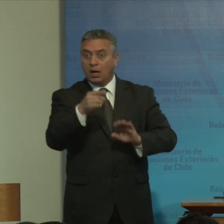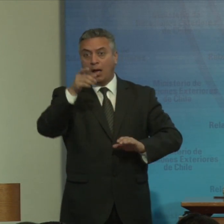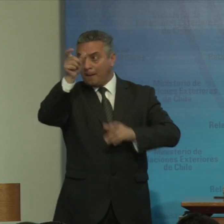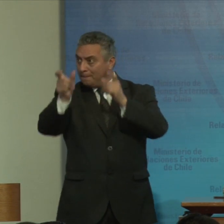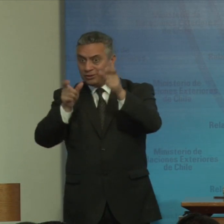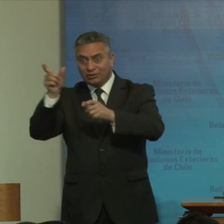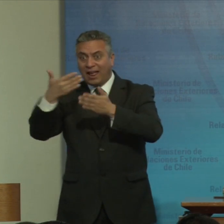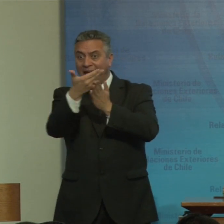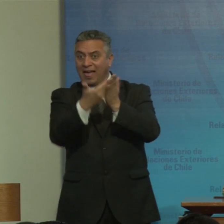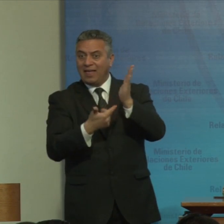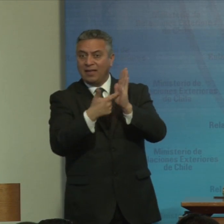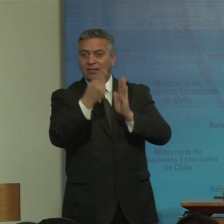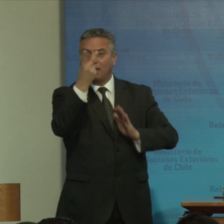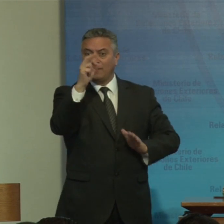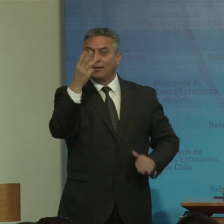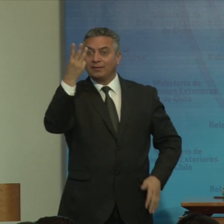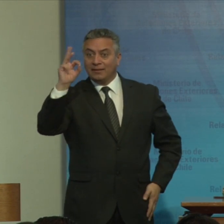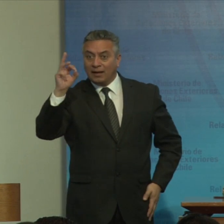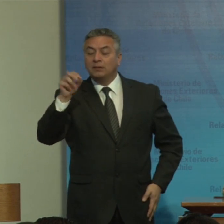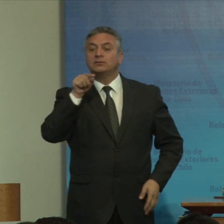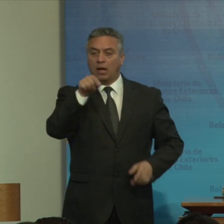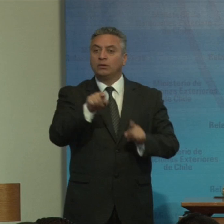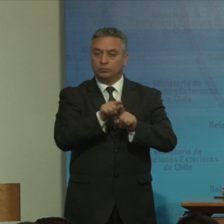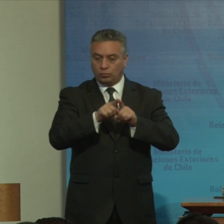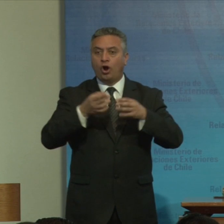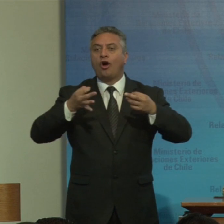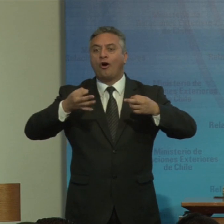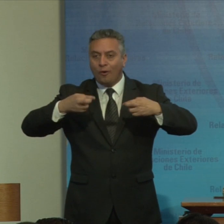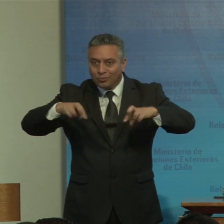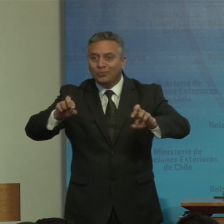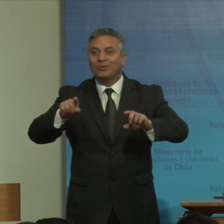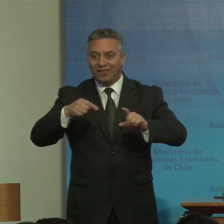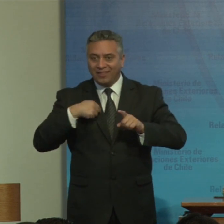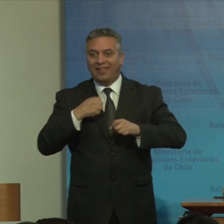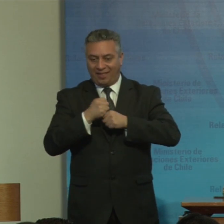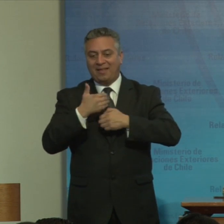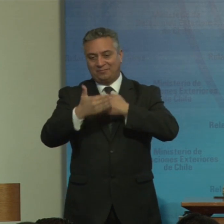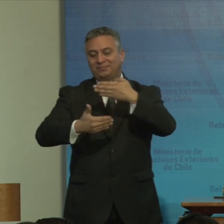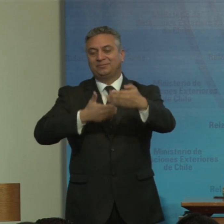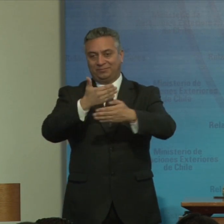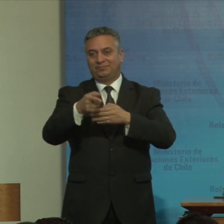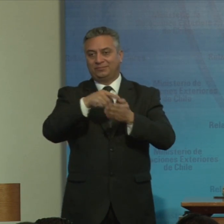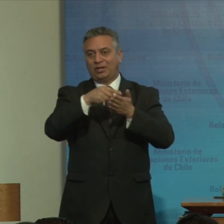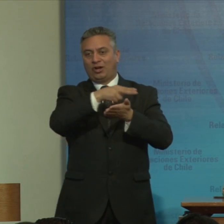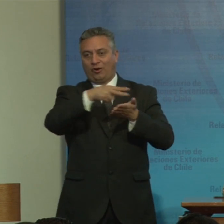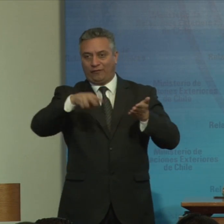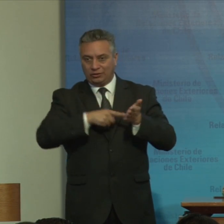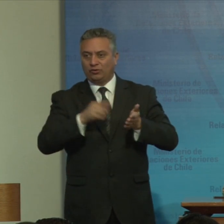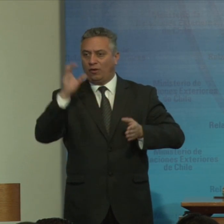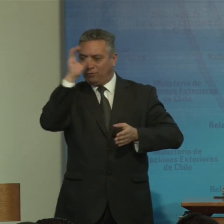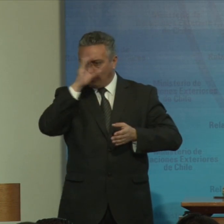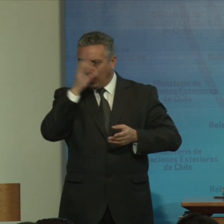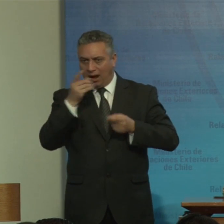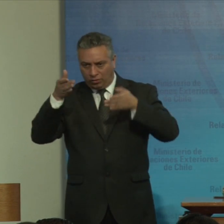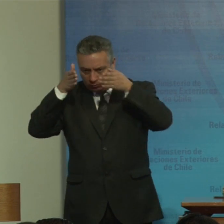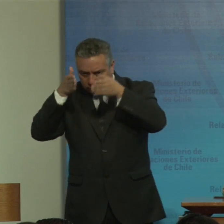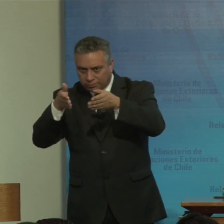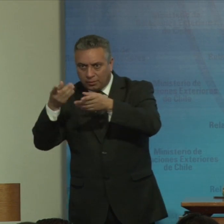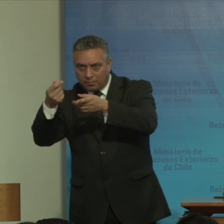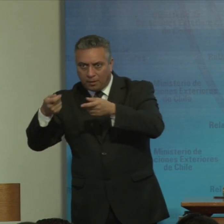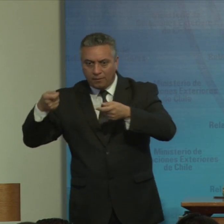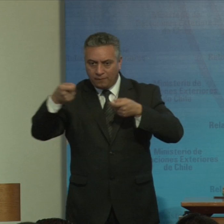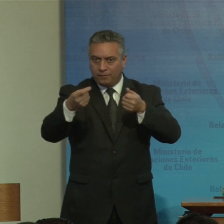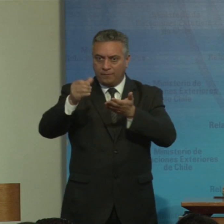representa una oportunidad para potenciar la implementación de la convención canalizando financiamiento y focalizando las áreas